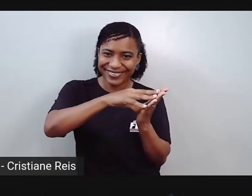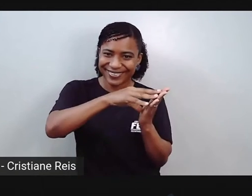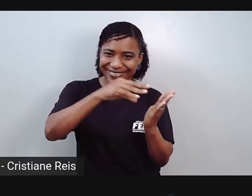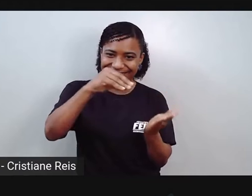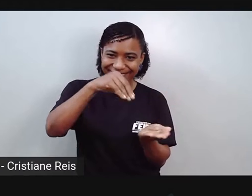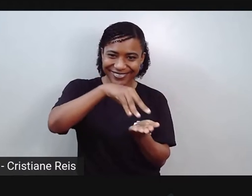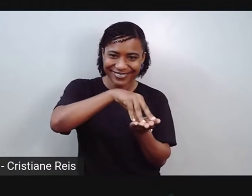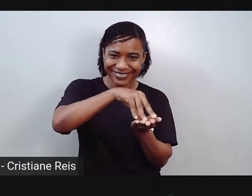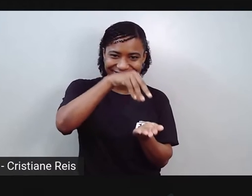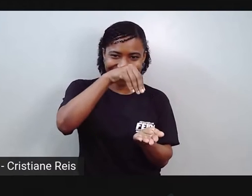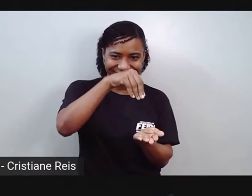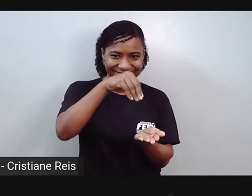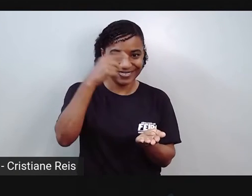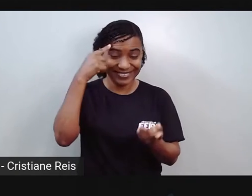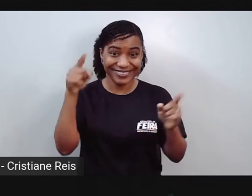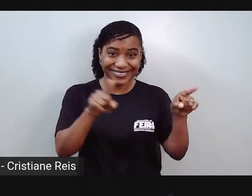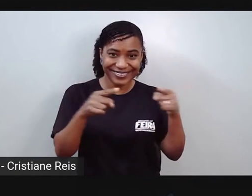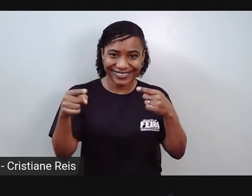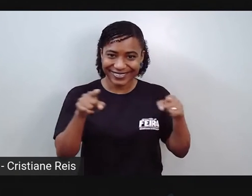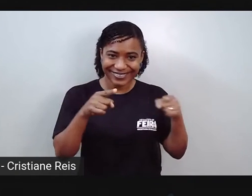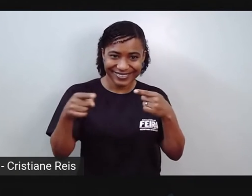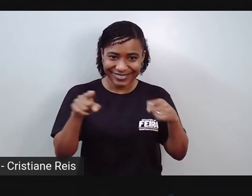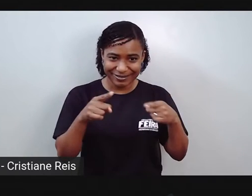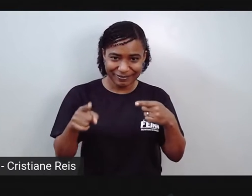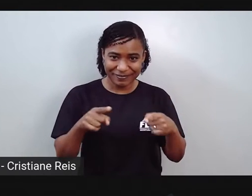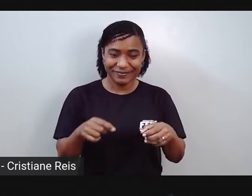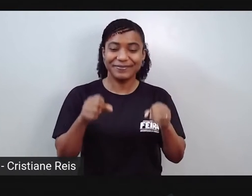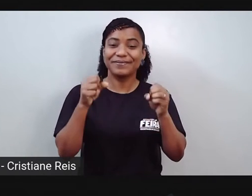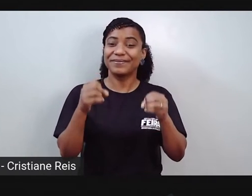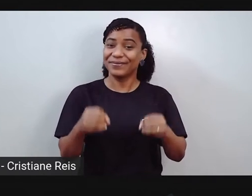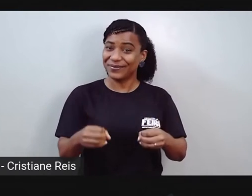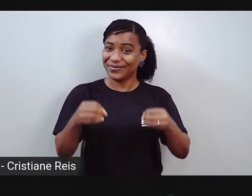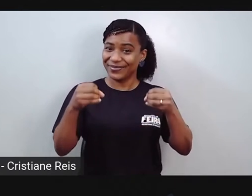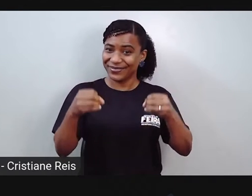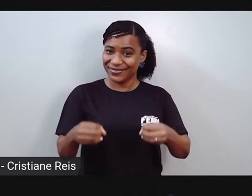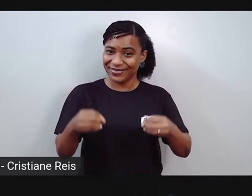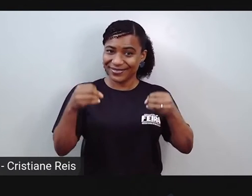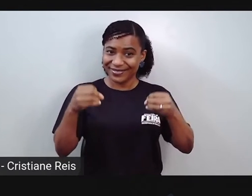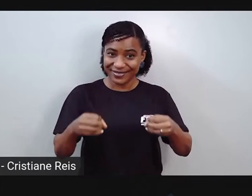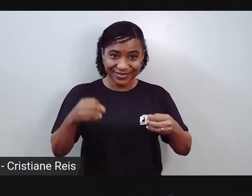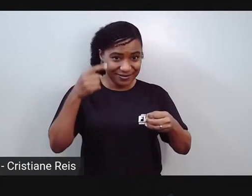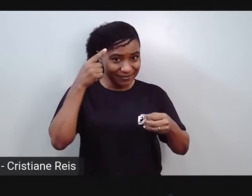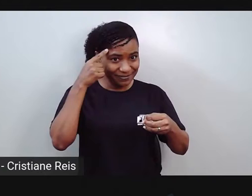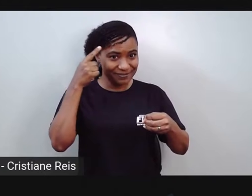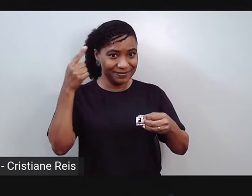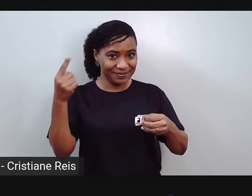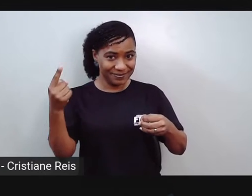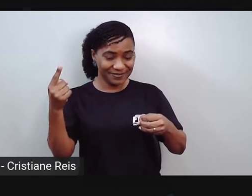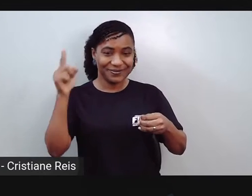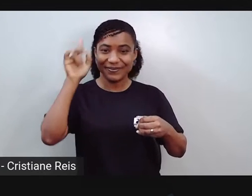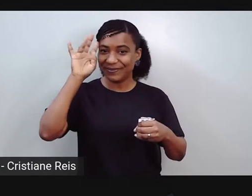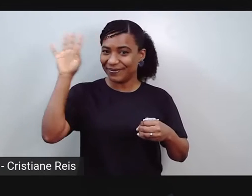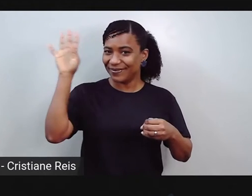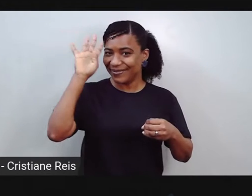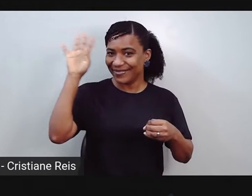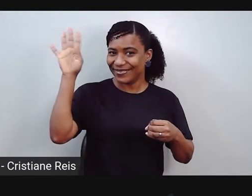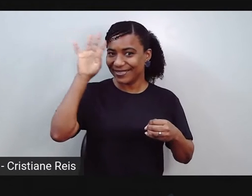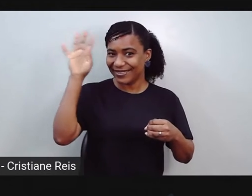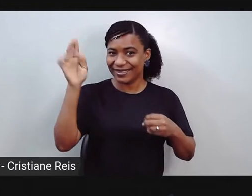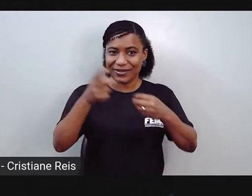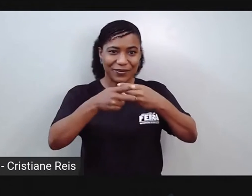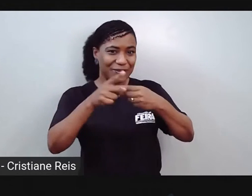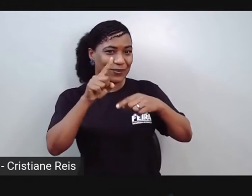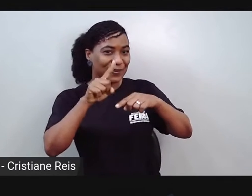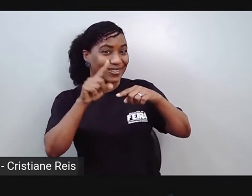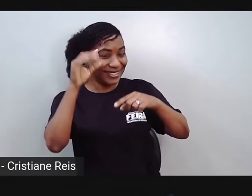música? Para marcarmos o curso, para imaginarmos alguns objetos.